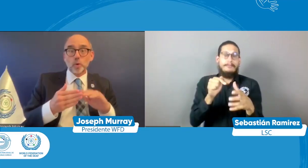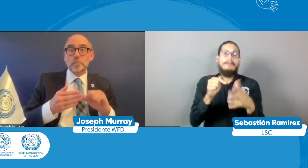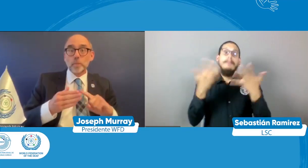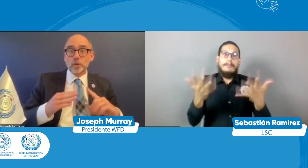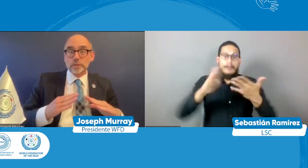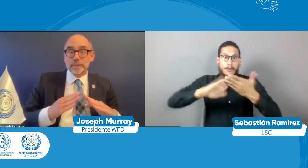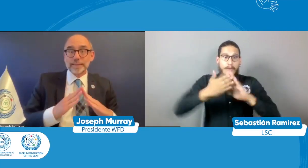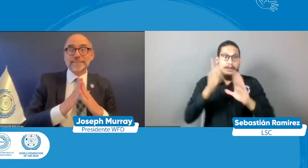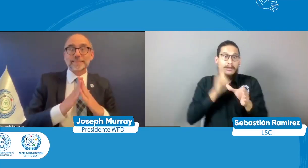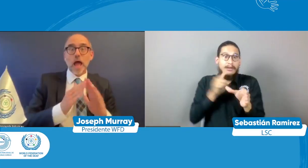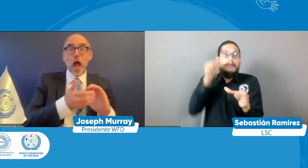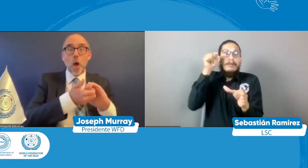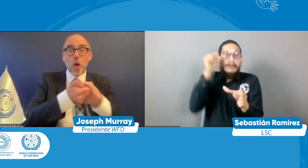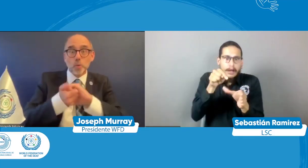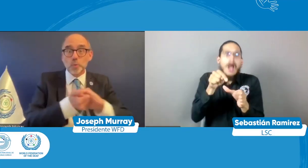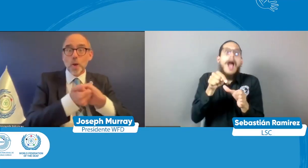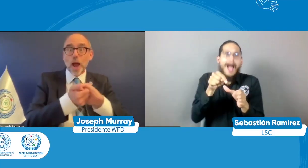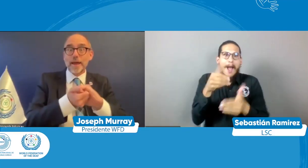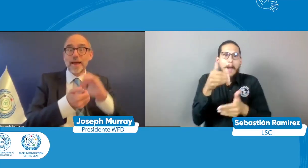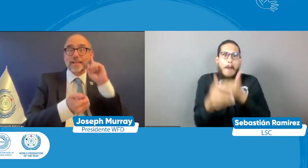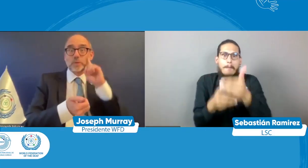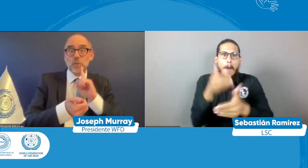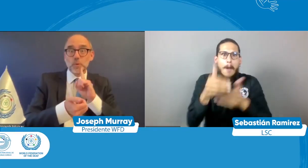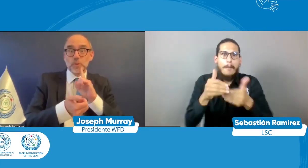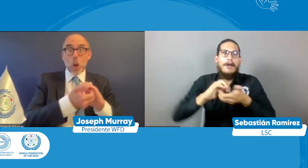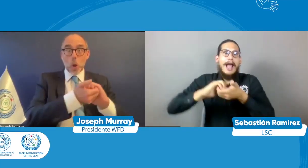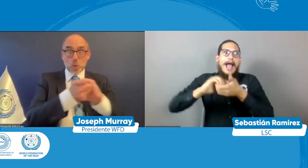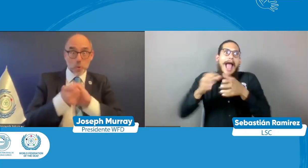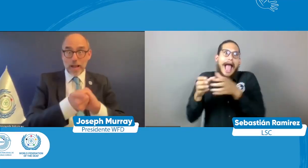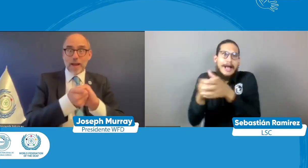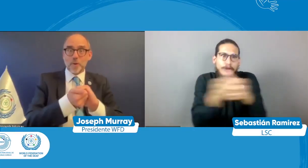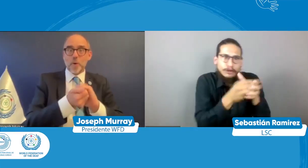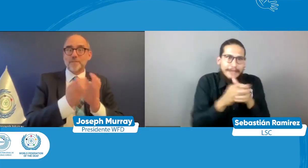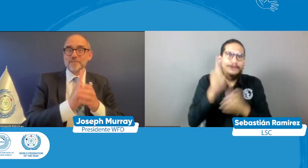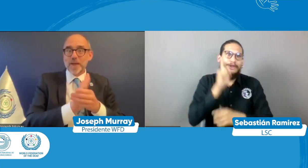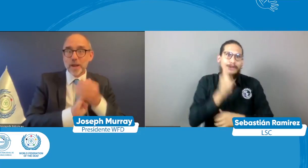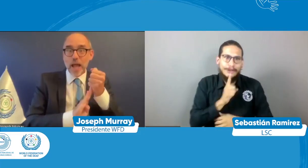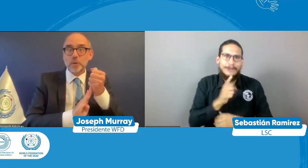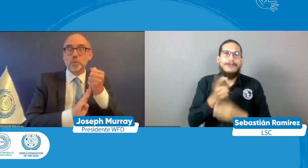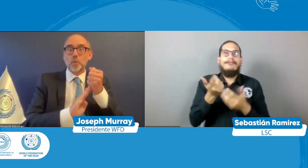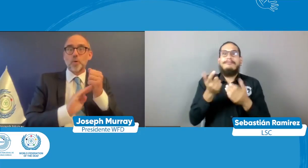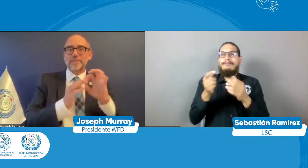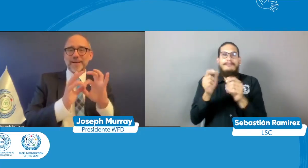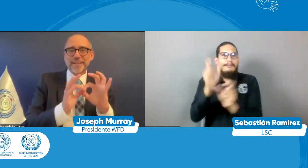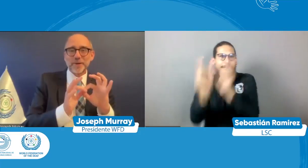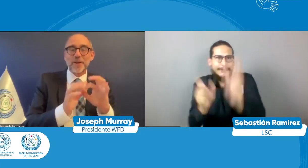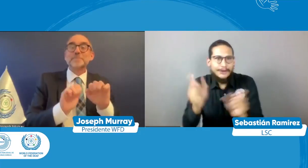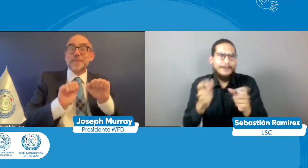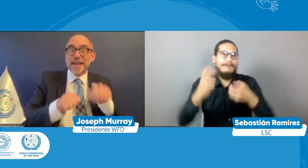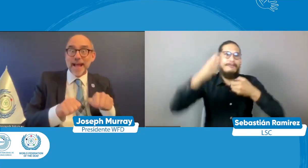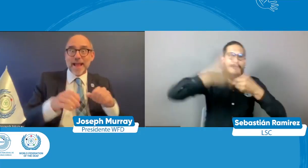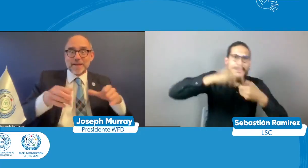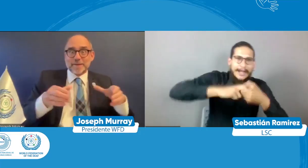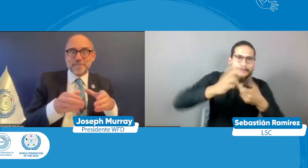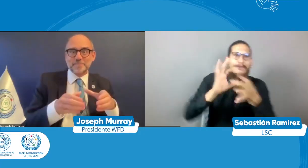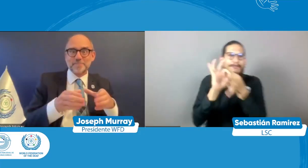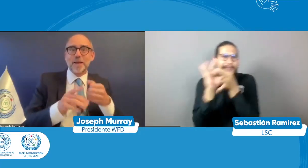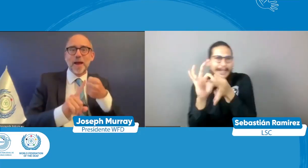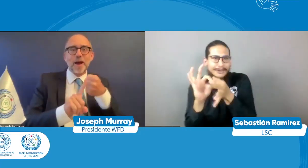cuando lo hacemos de esa manera de la manera asociativa con la comunidad las federaciones